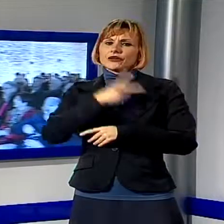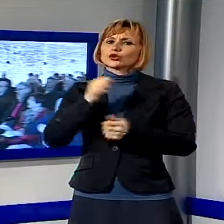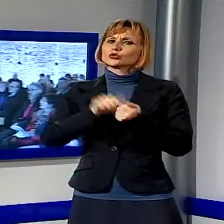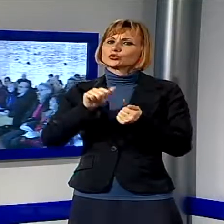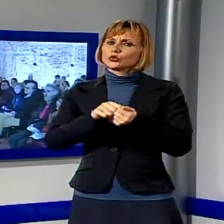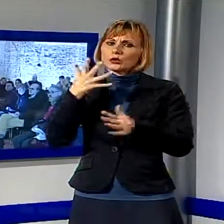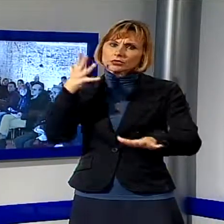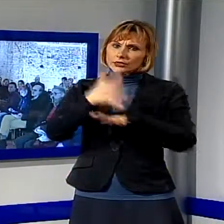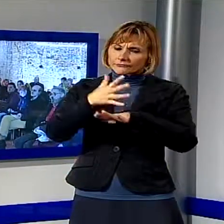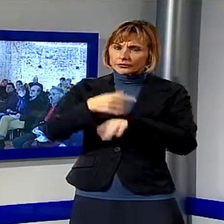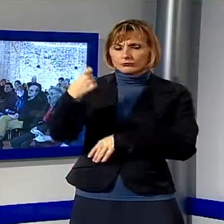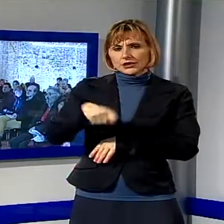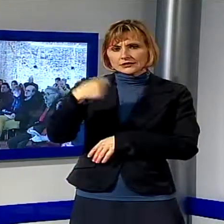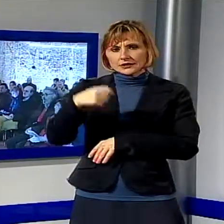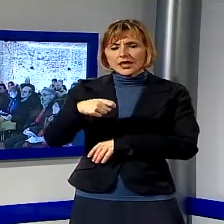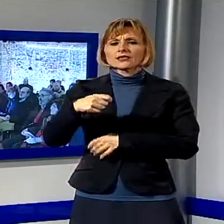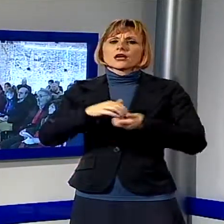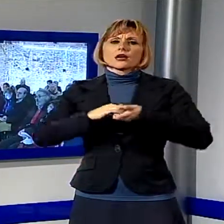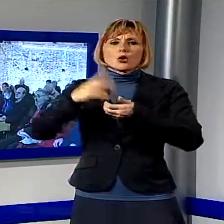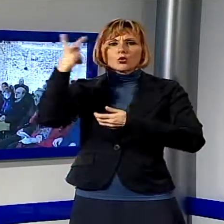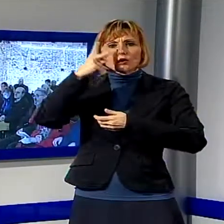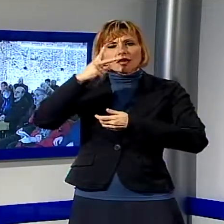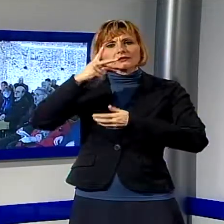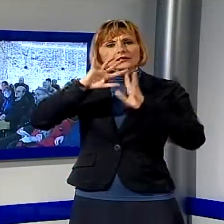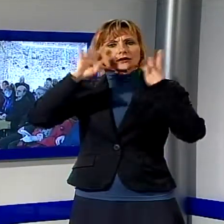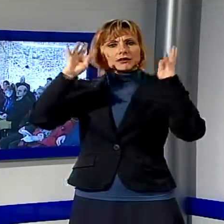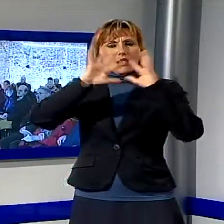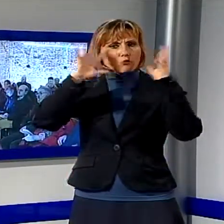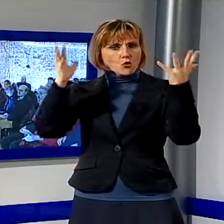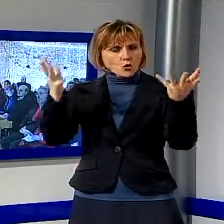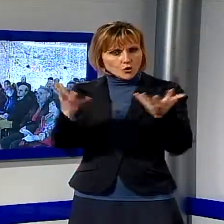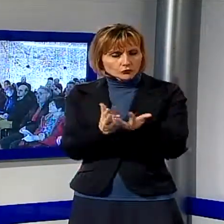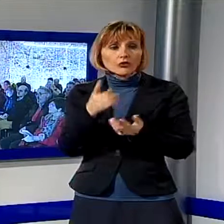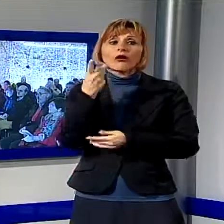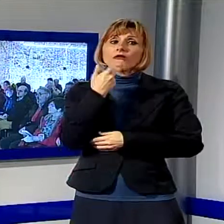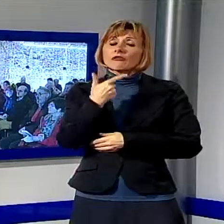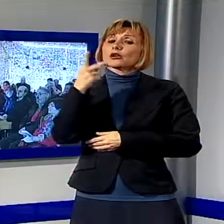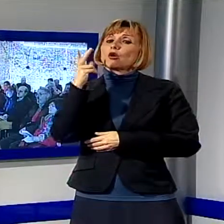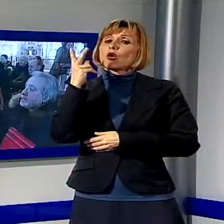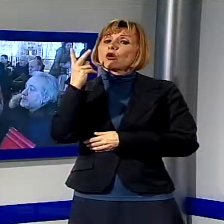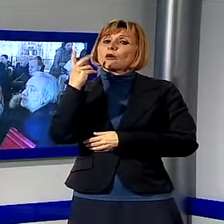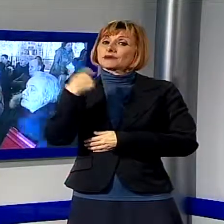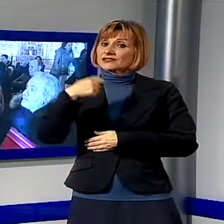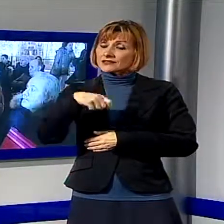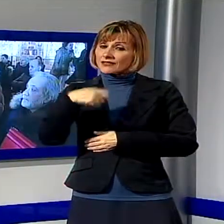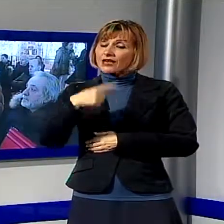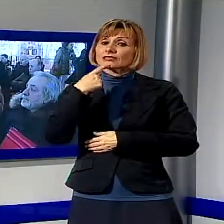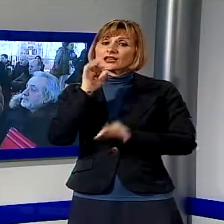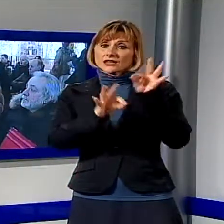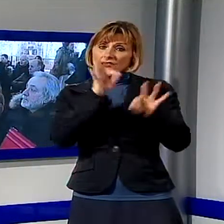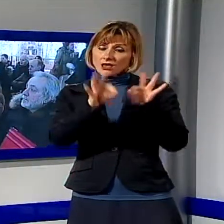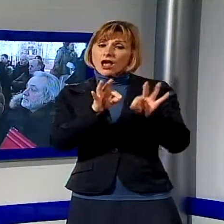Presidente dell'Associazione Lucchesi nel mondo, Ilaria Del Bianco, che ha fortemente criticato vari aspetti